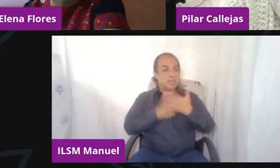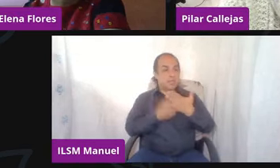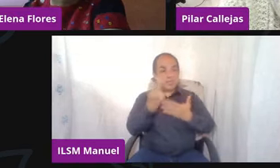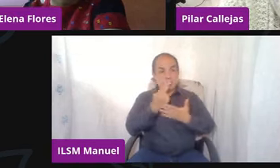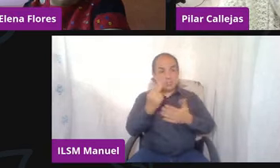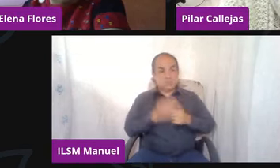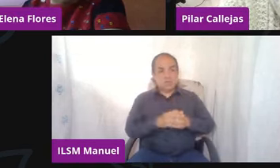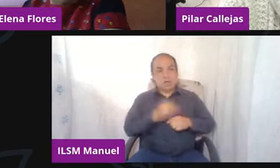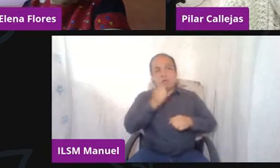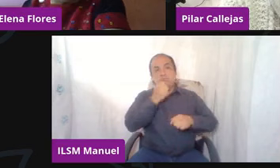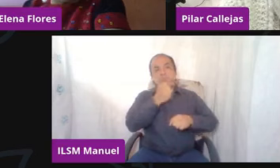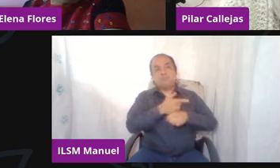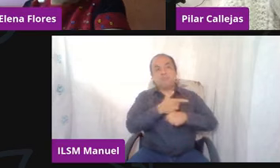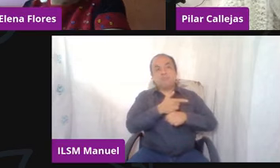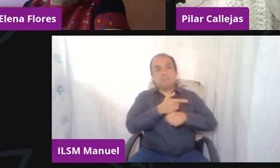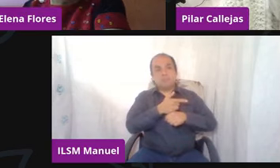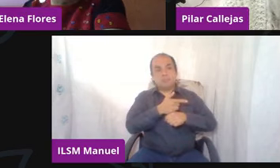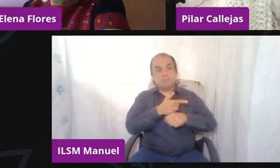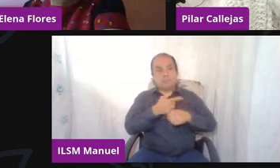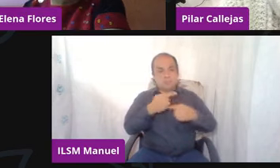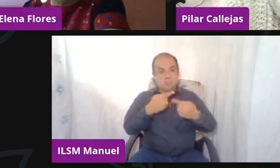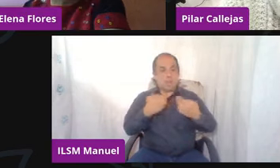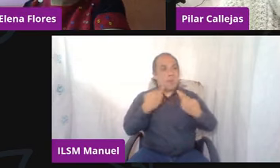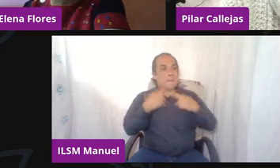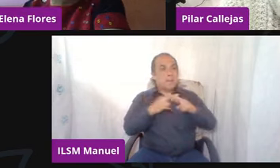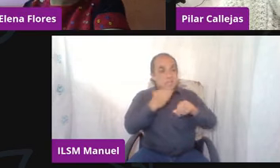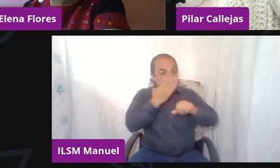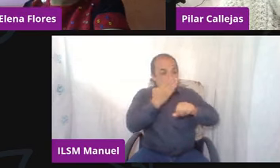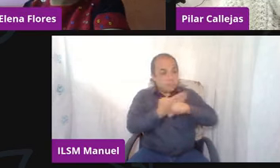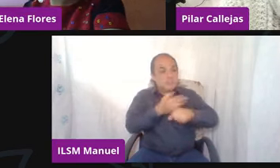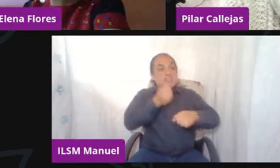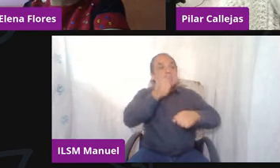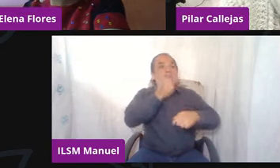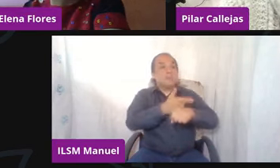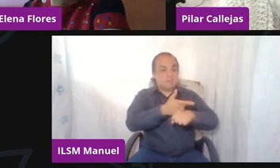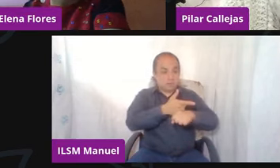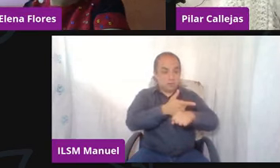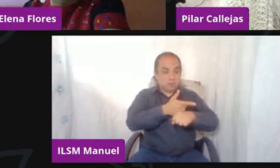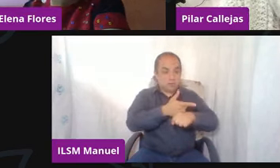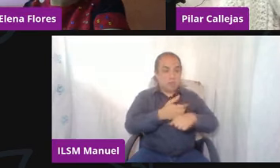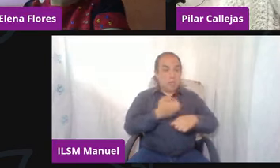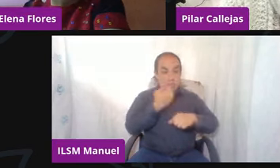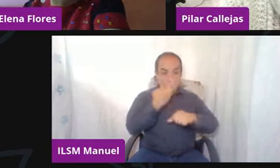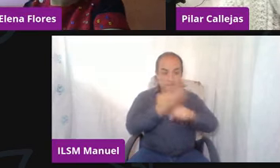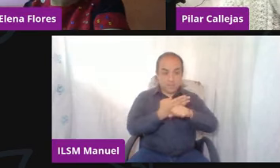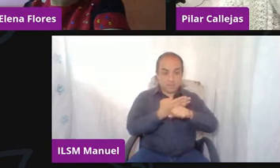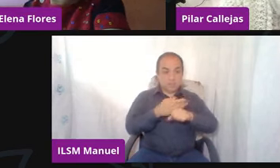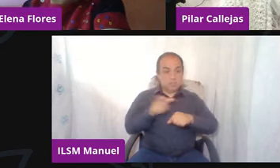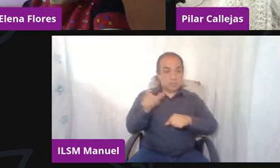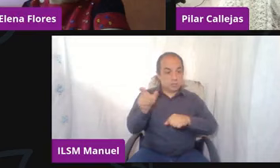detectar. Al maestro le toca detectar. Al maestro le toca